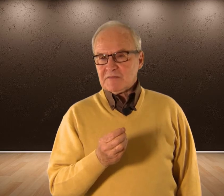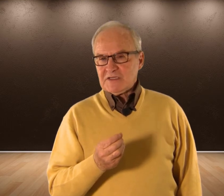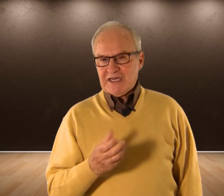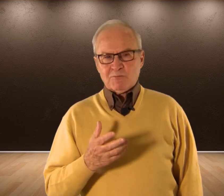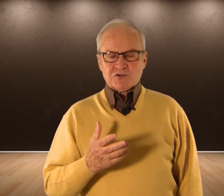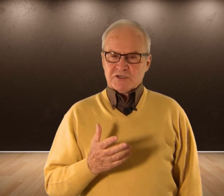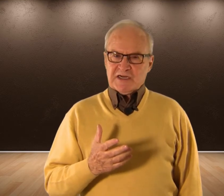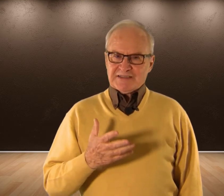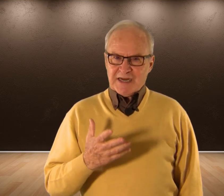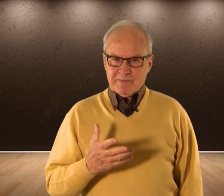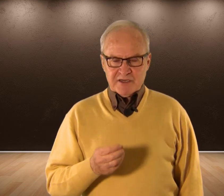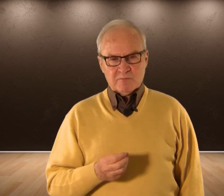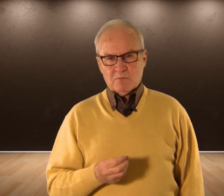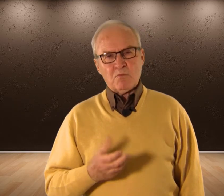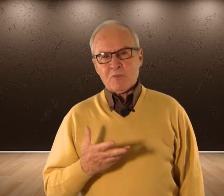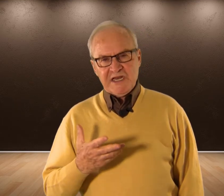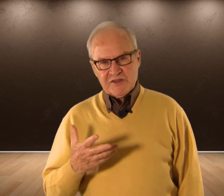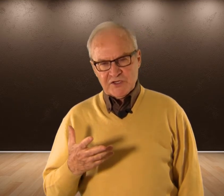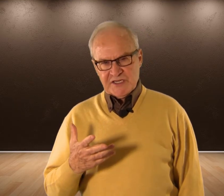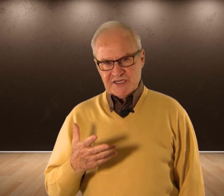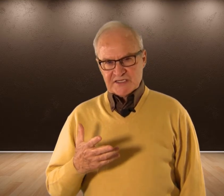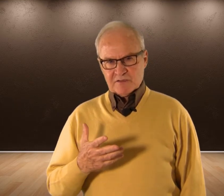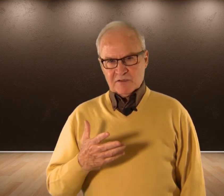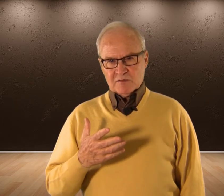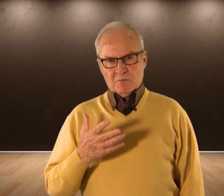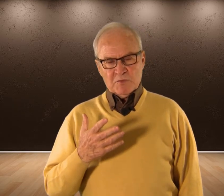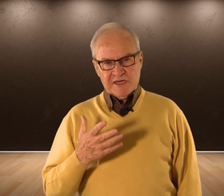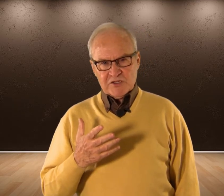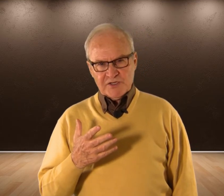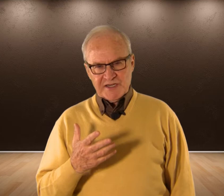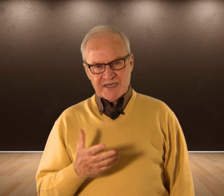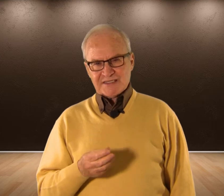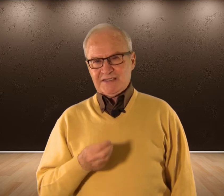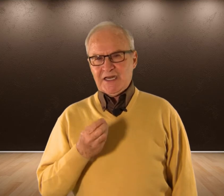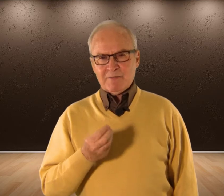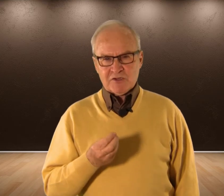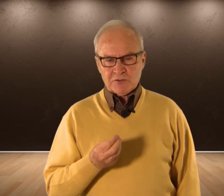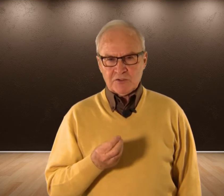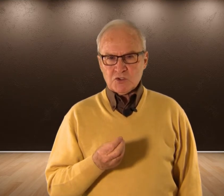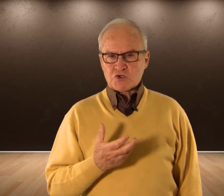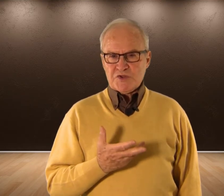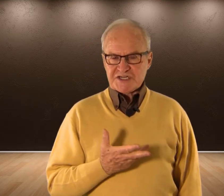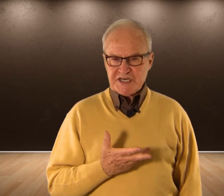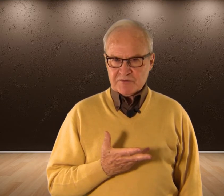Digamos, la terapia Movilizó en ellas Movilizó en ellas Dinamizó su deseo